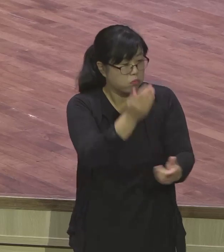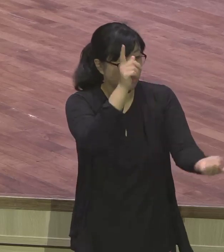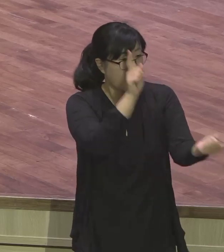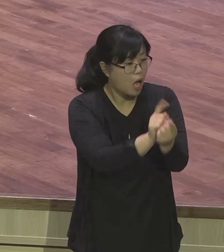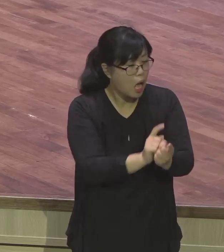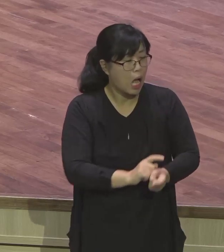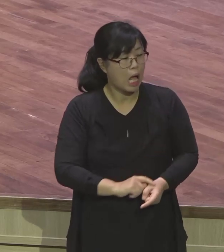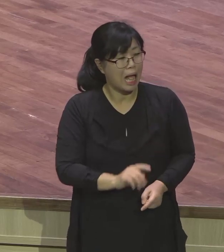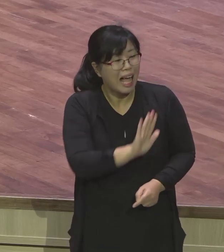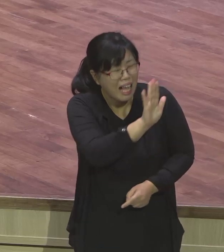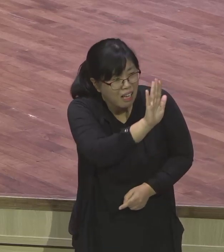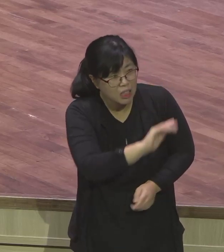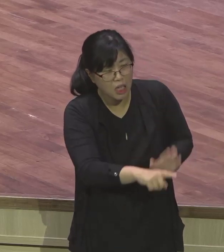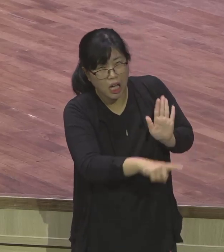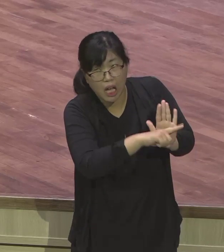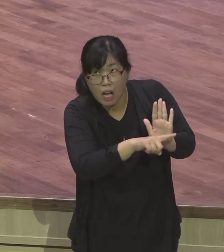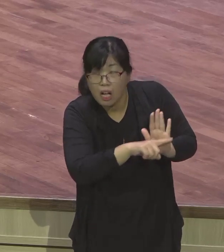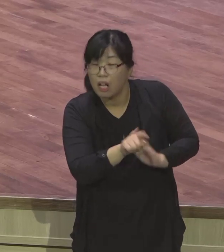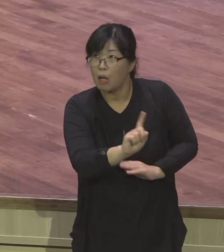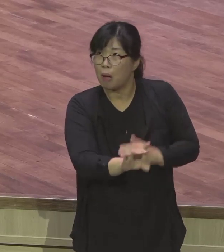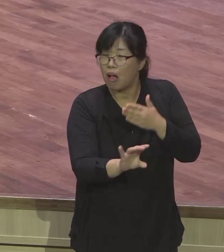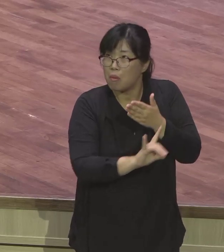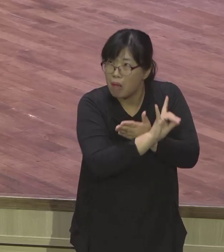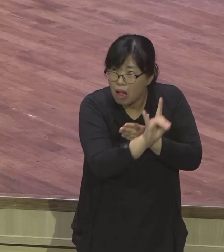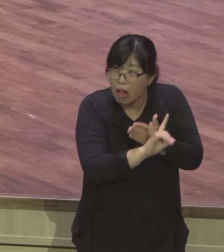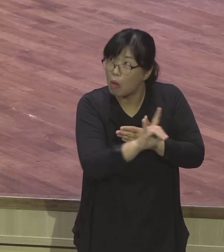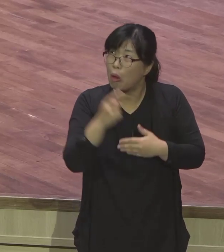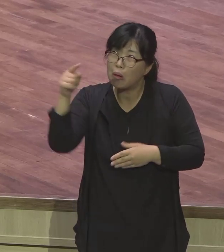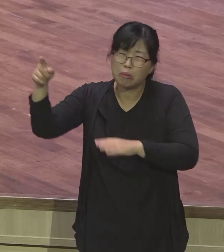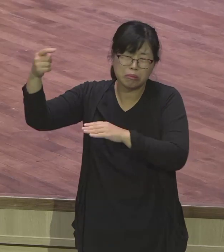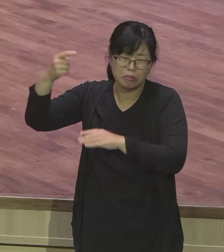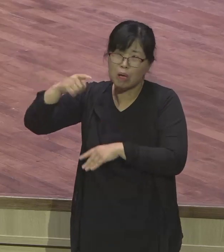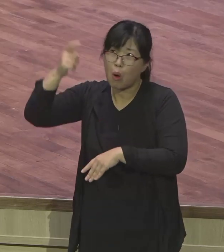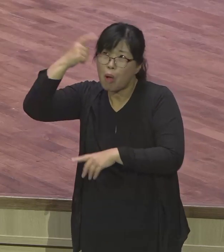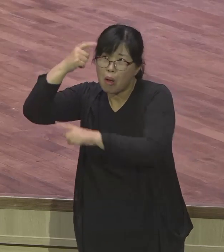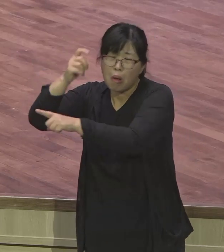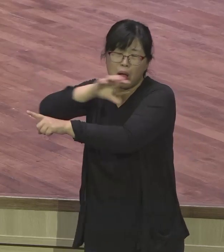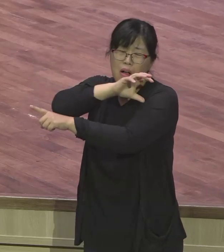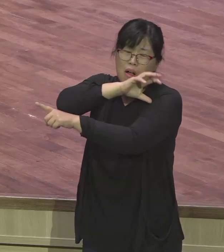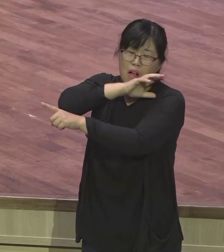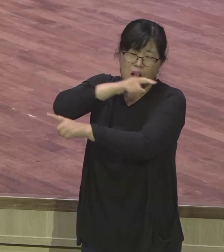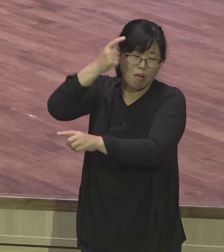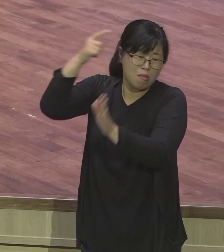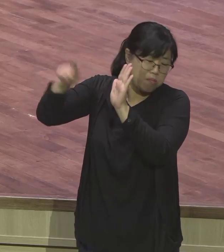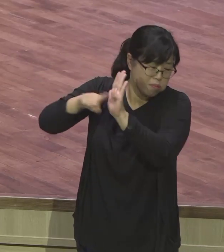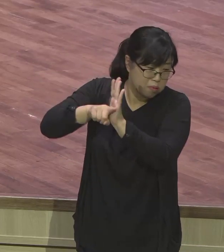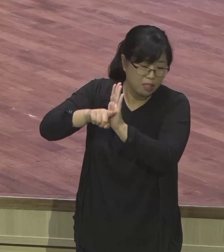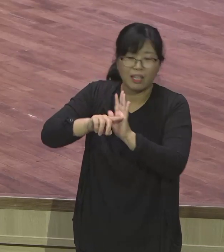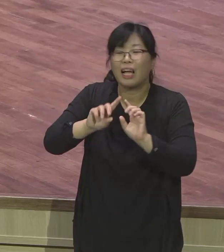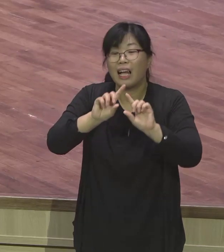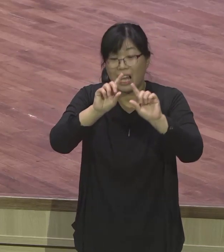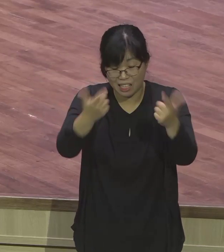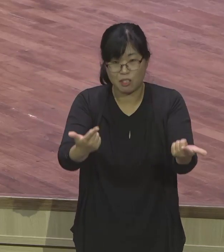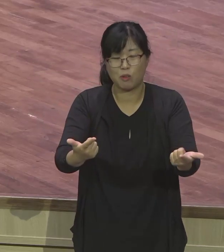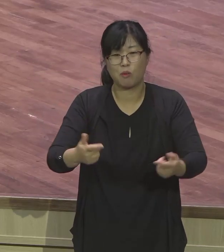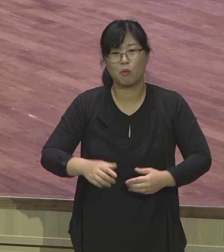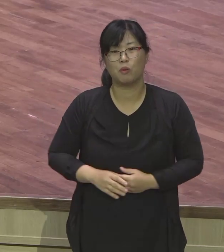공청에 보니까 막 죽어봤고 그런 게 아니란 말이에요. 성경적